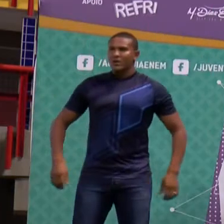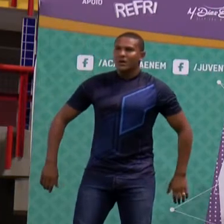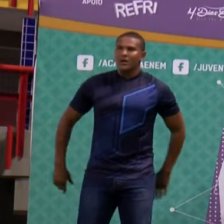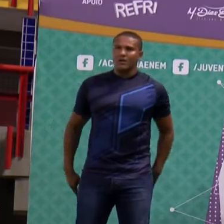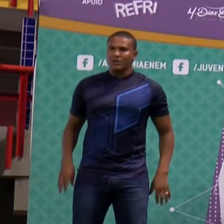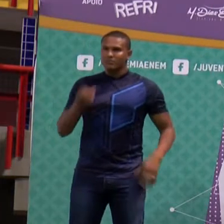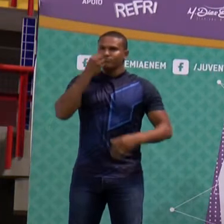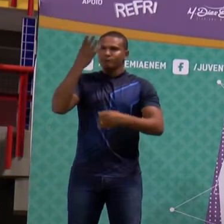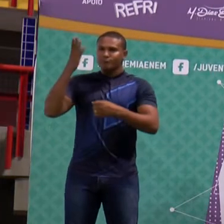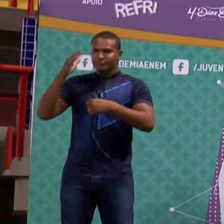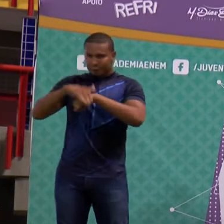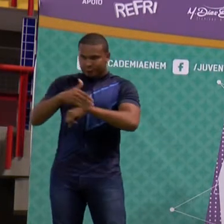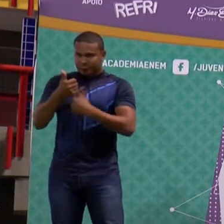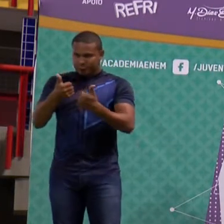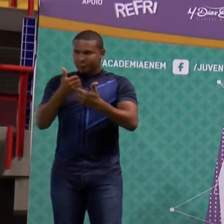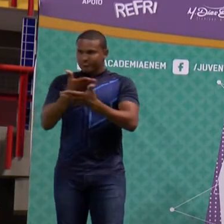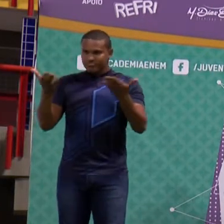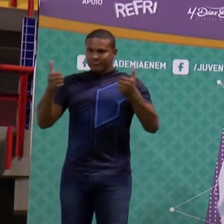Boa noite, Marcelo, tudo bem?